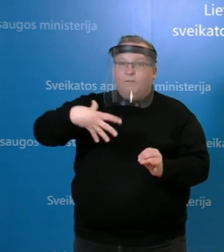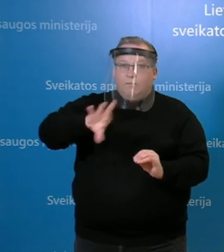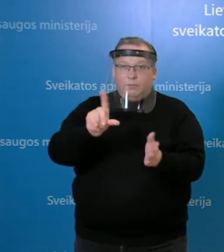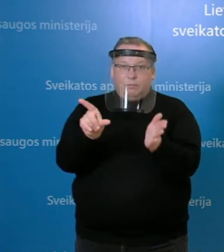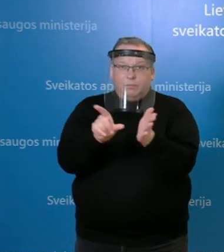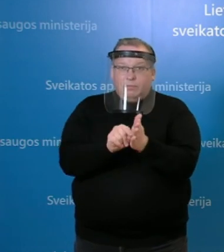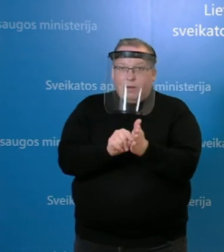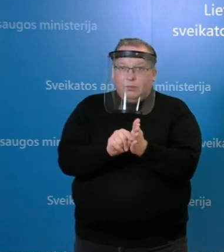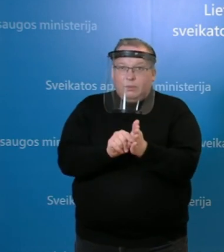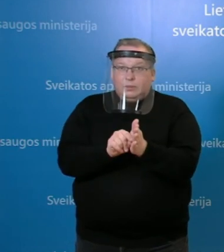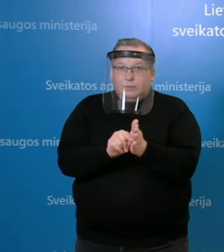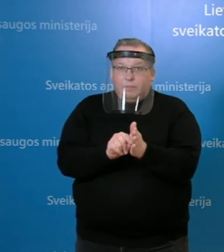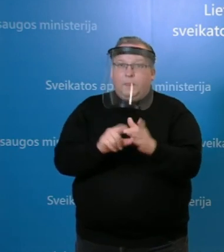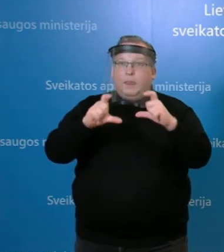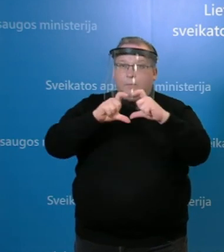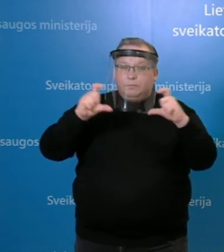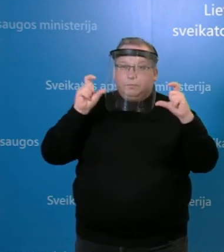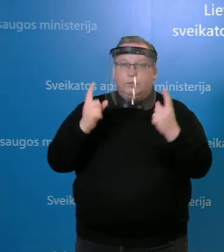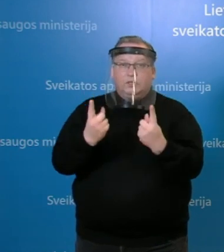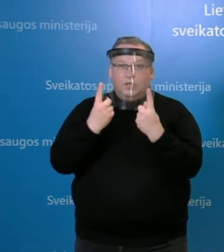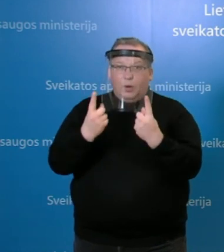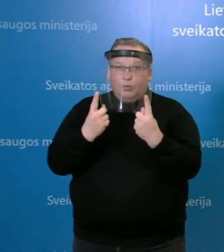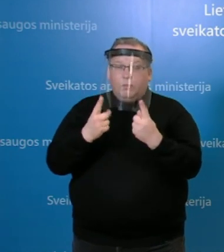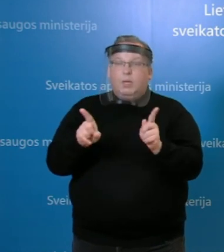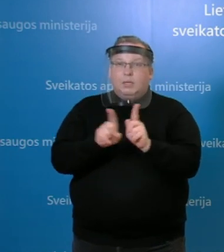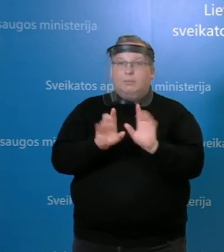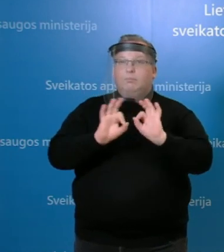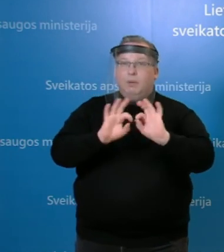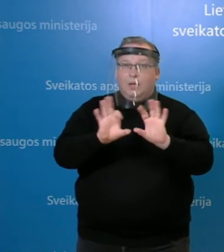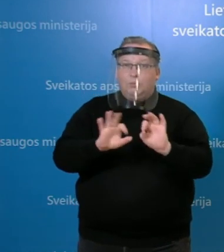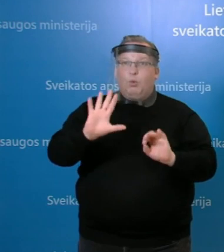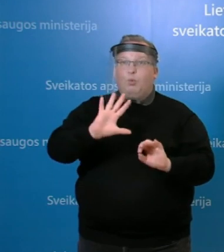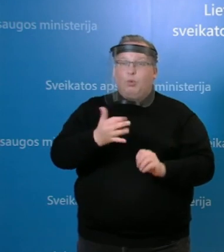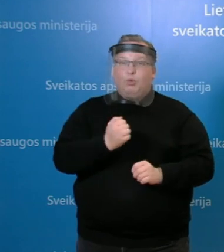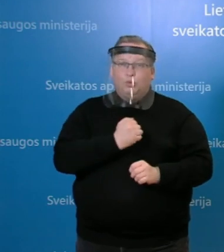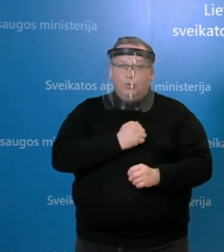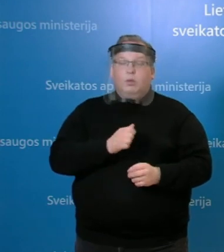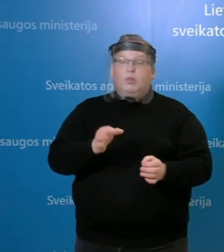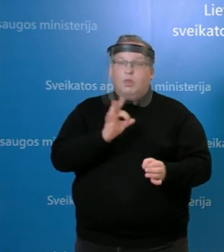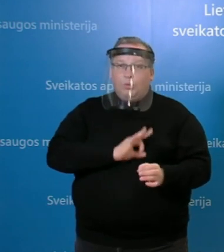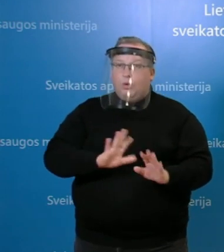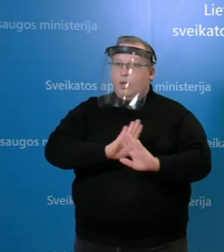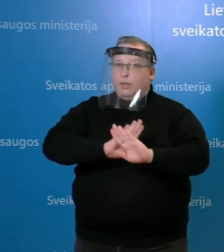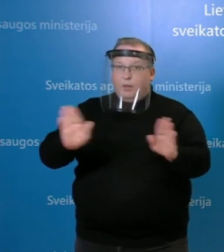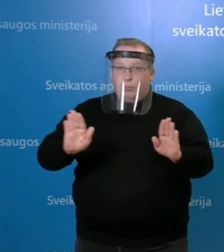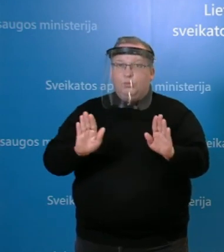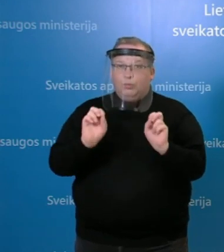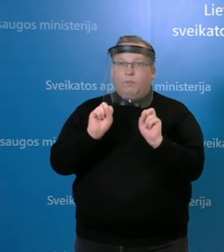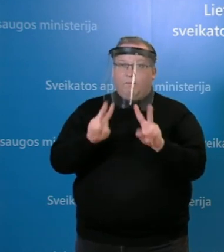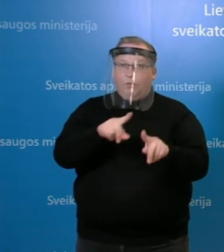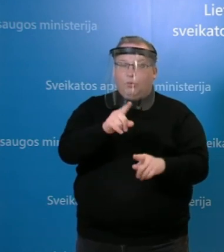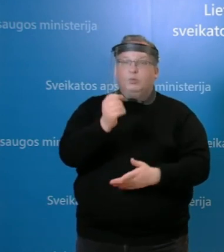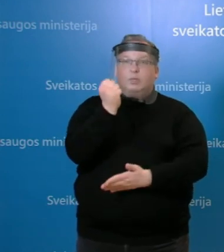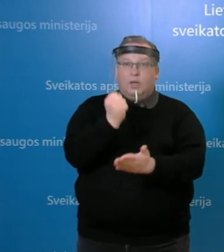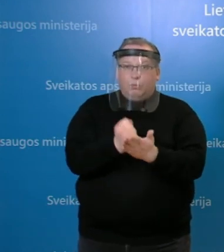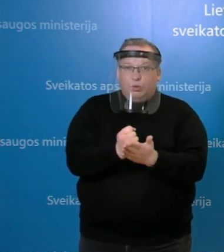būtinasias asmenės apsaugos priemonės ir išdėstėm kokios turi būti naudojamas, kad nekiltų riziką personalui. Tačiau